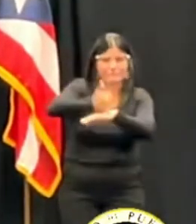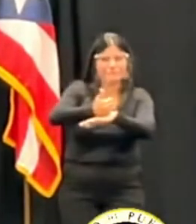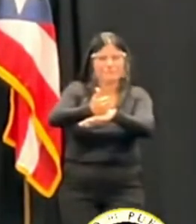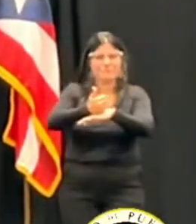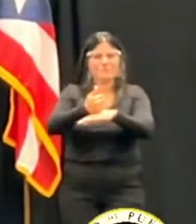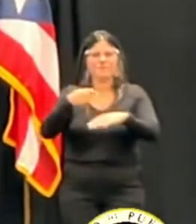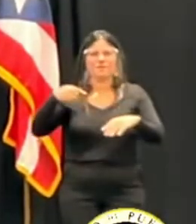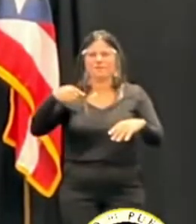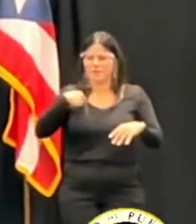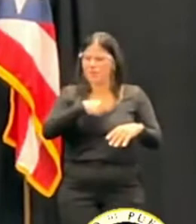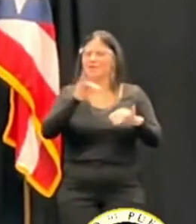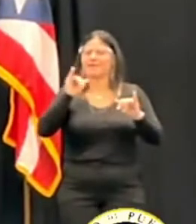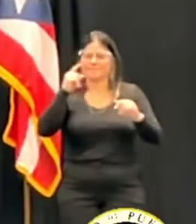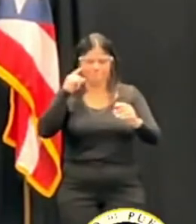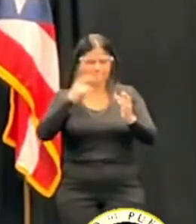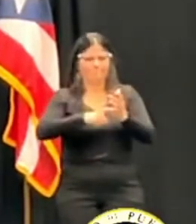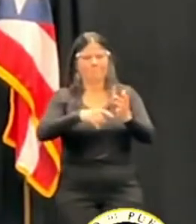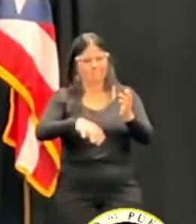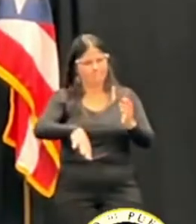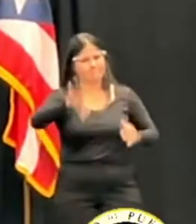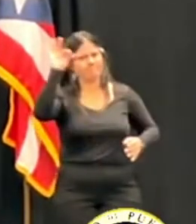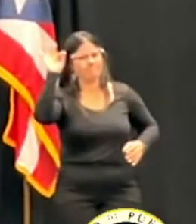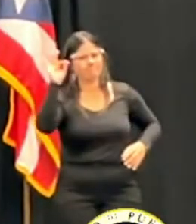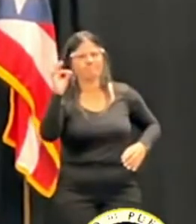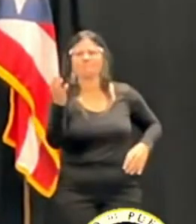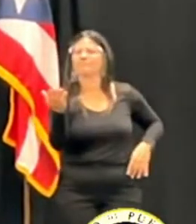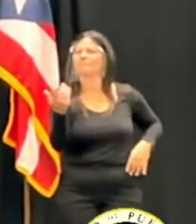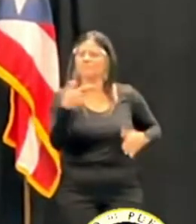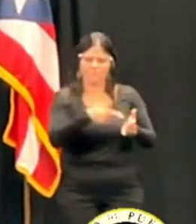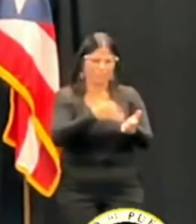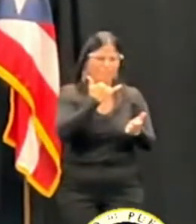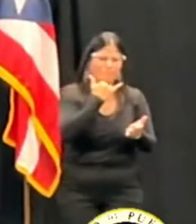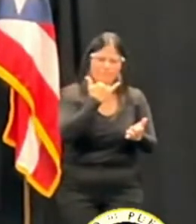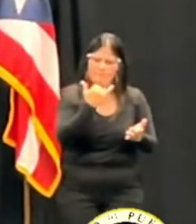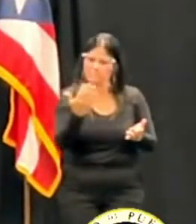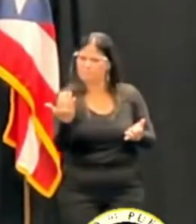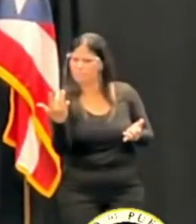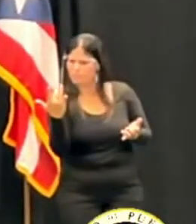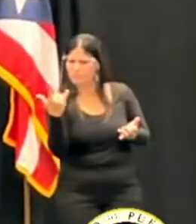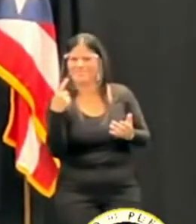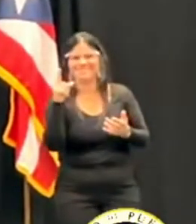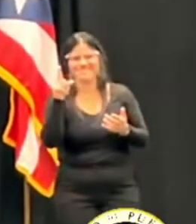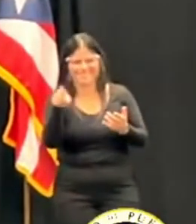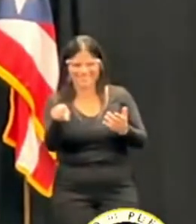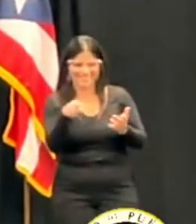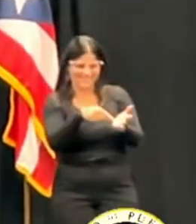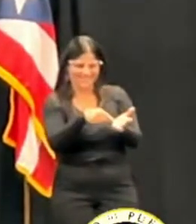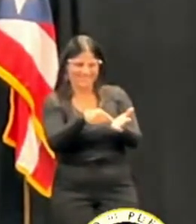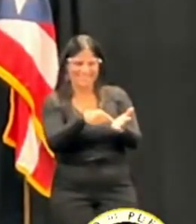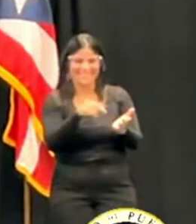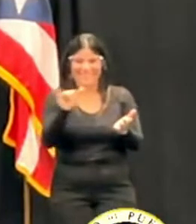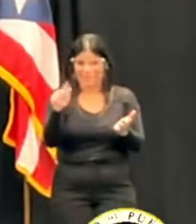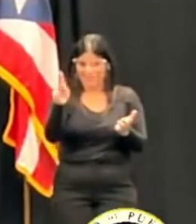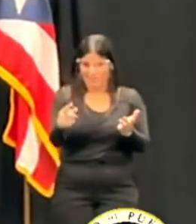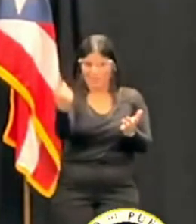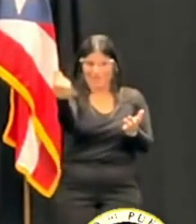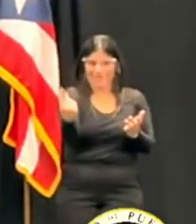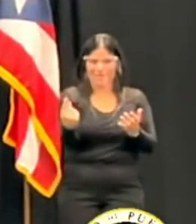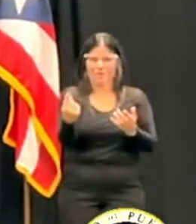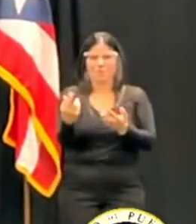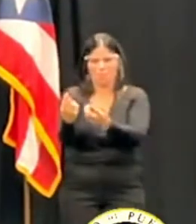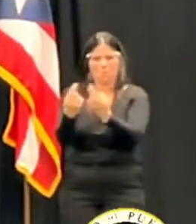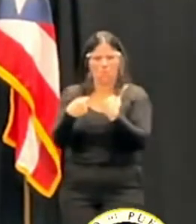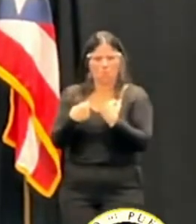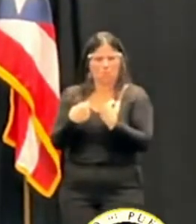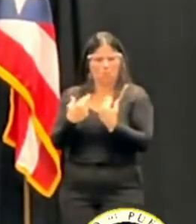y obtiene la respuesta del auditado. Y si la respuesta